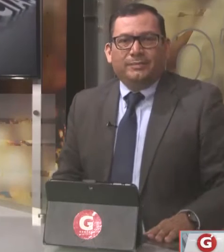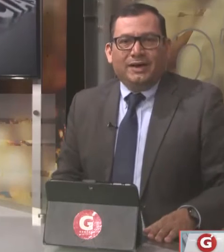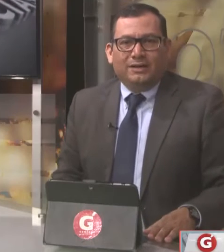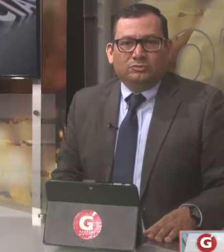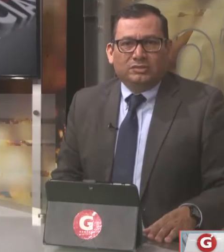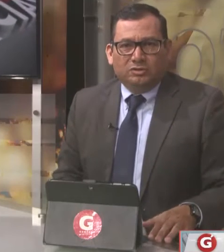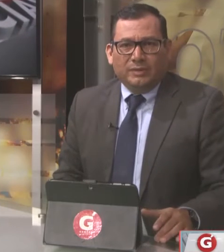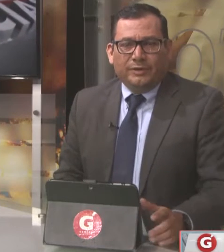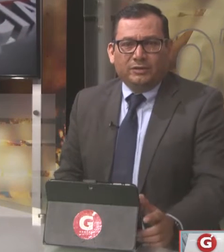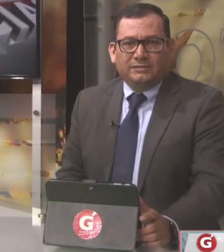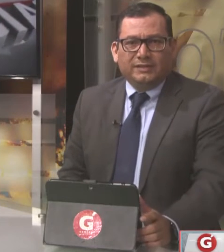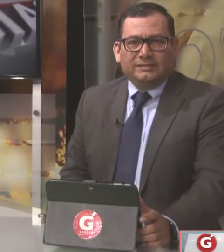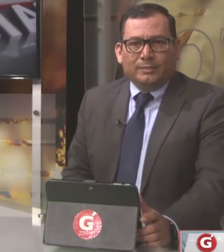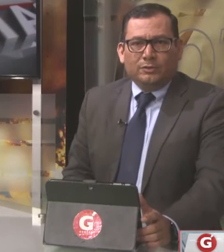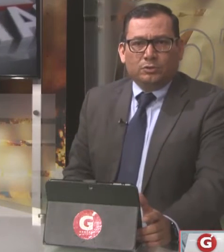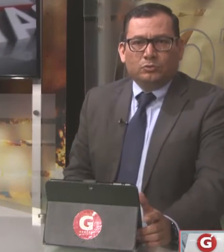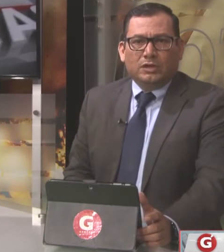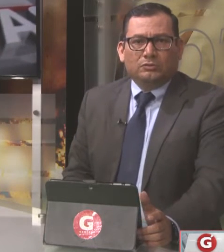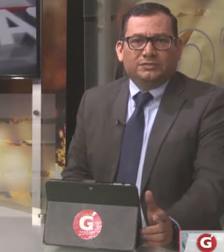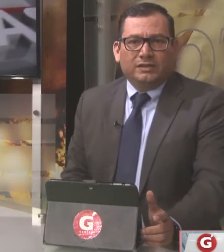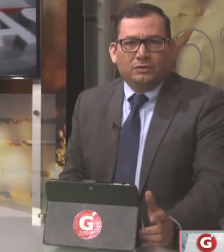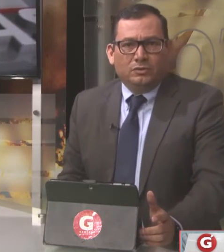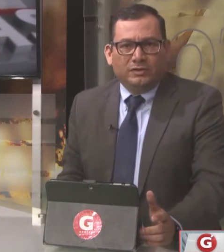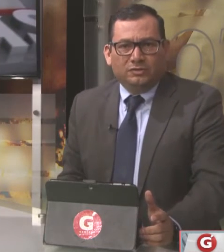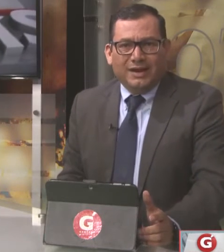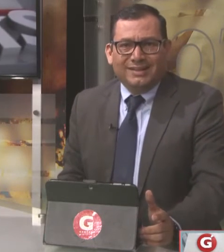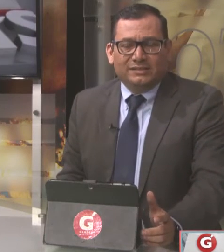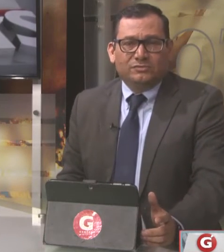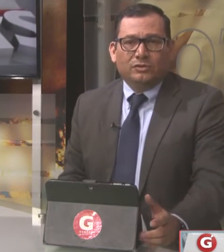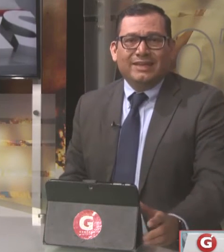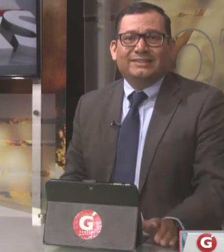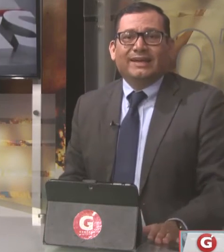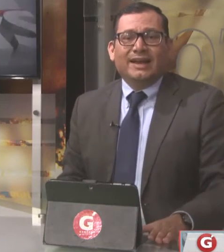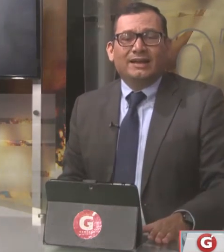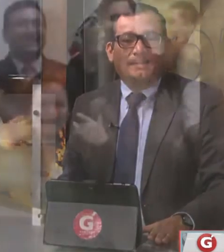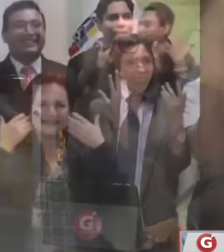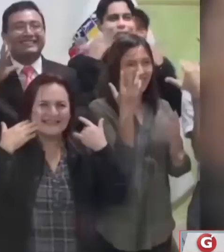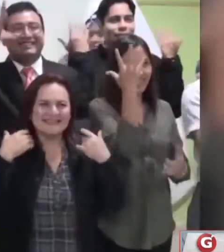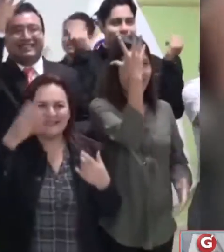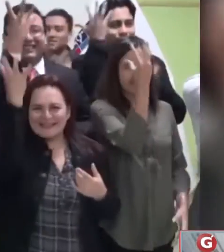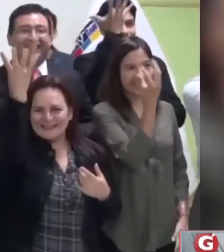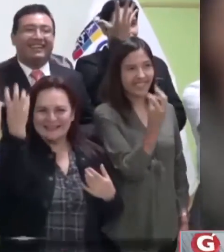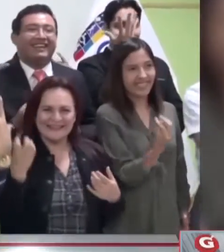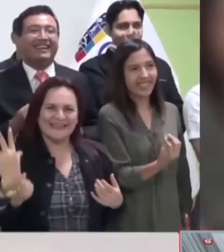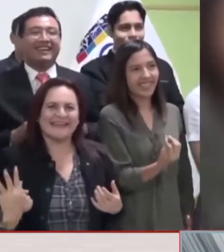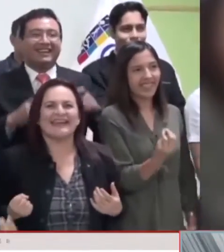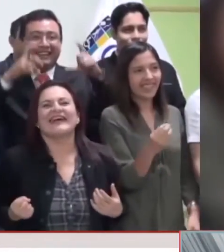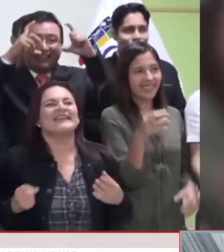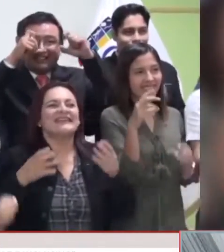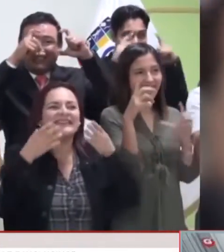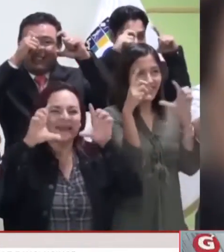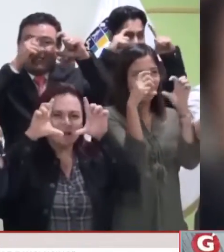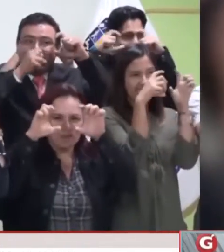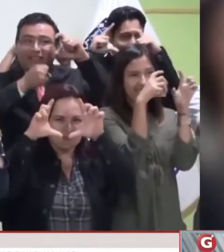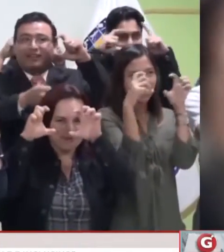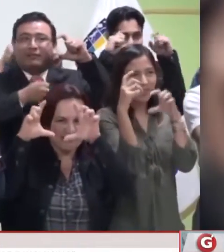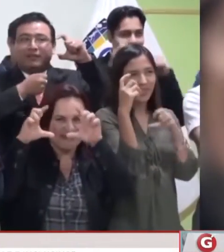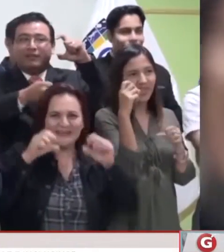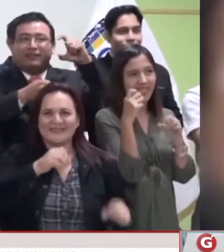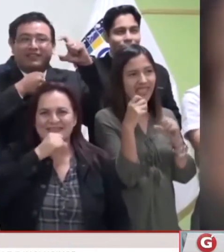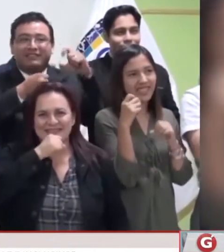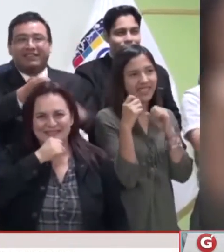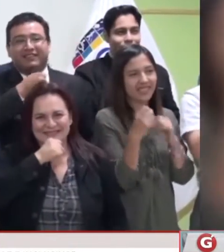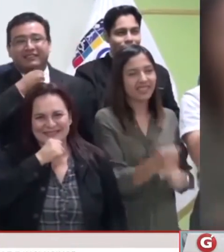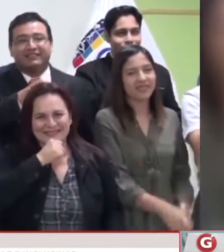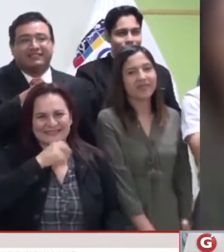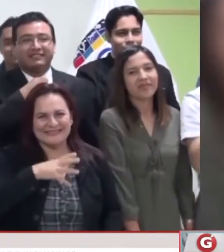En otro tema, la Asociación de Periodistas de El Salvador, junto al Consejo Nacional de Atención Integral a la Persona con Discapacidad, desarrolló un taller para